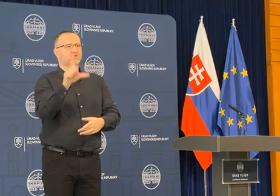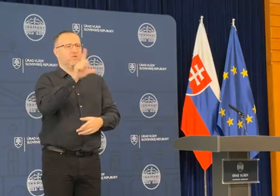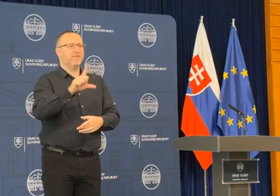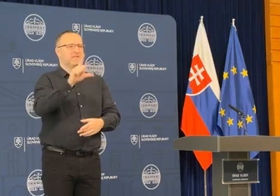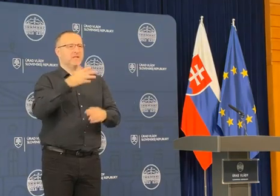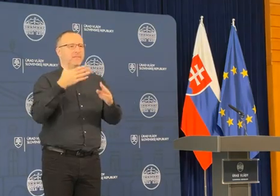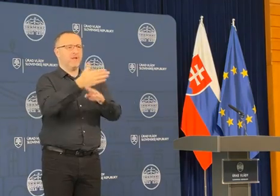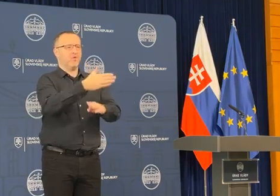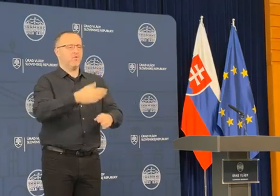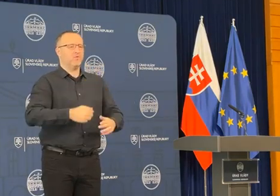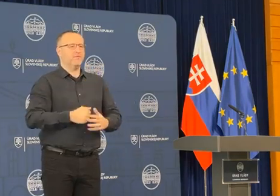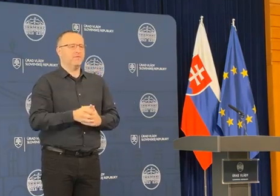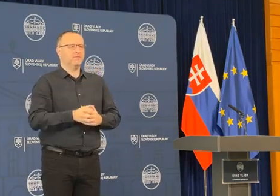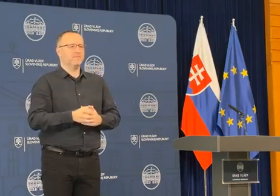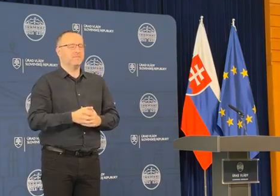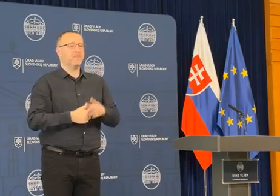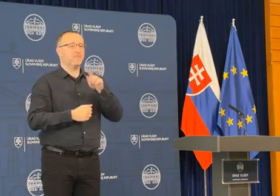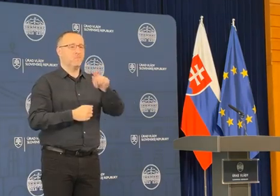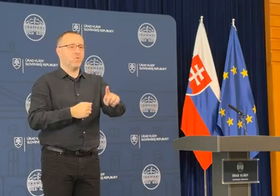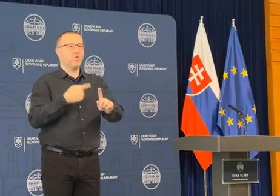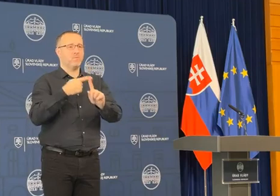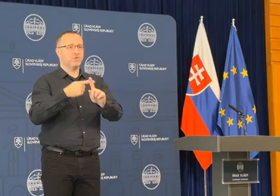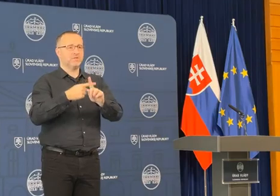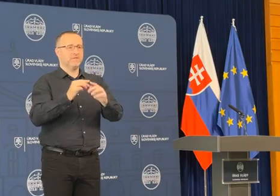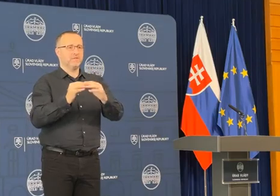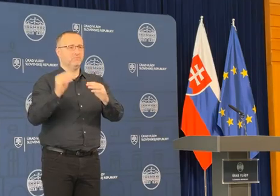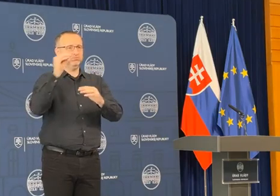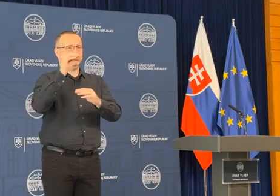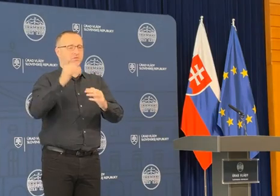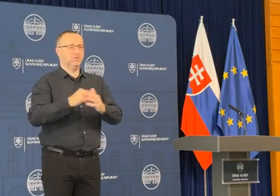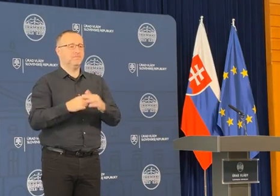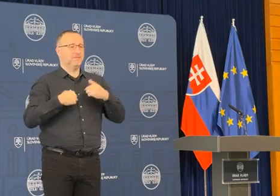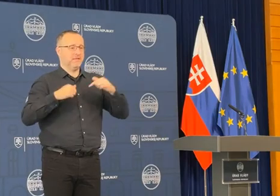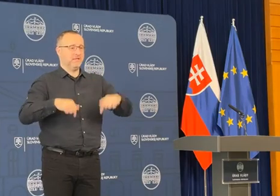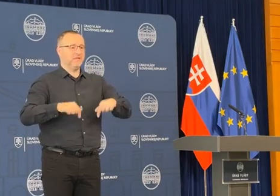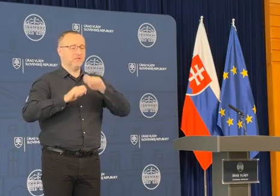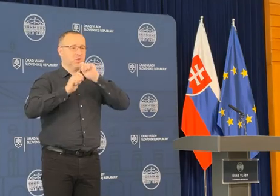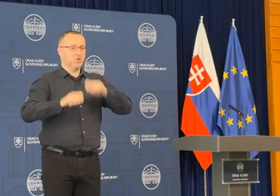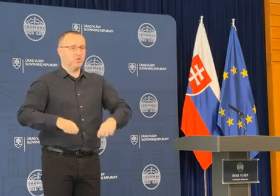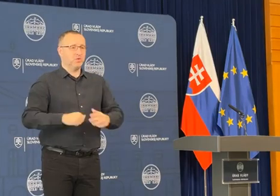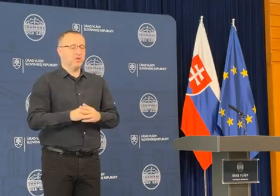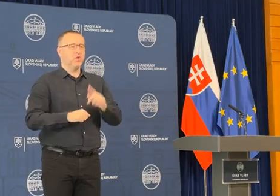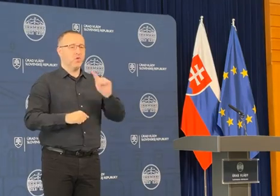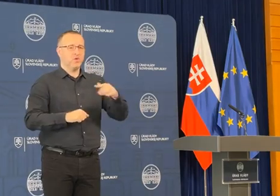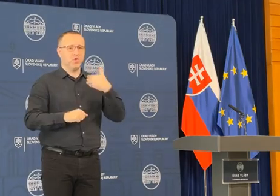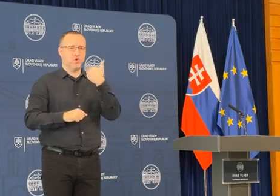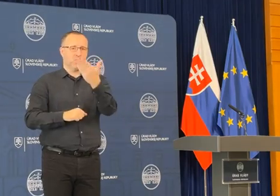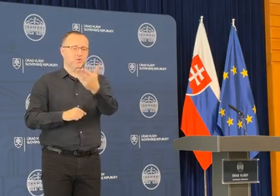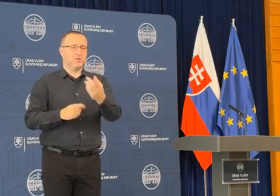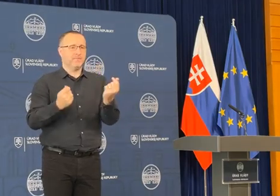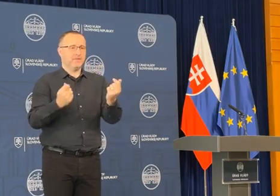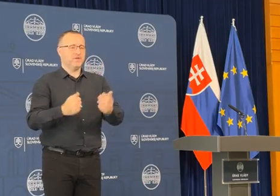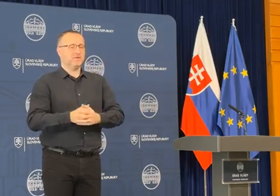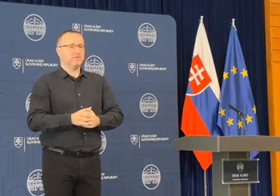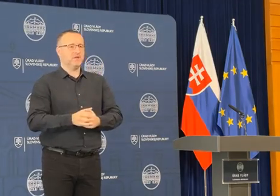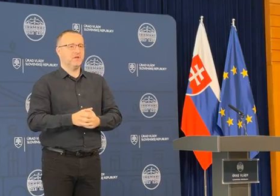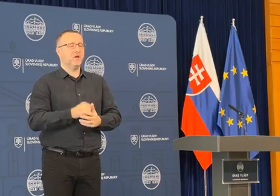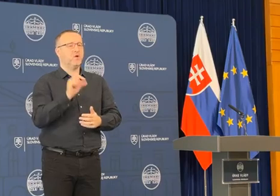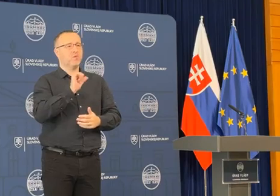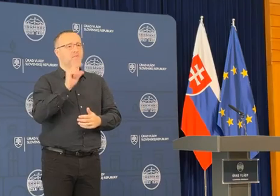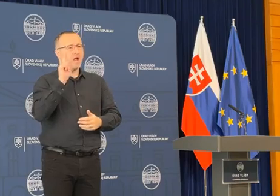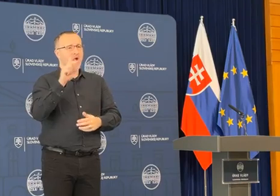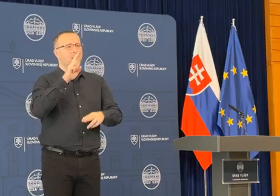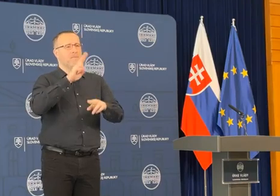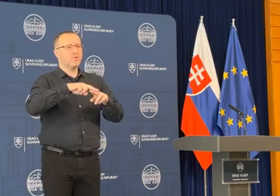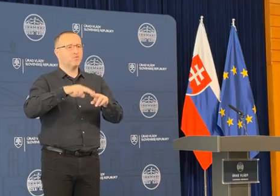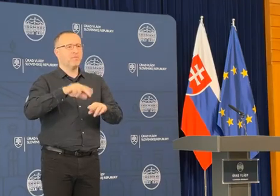miliónov. To je pozitívna bilancia. Dnes sme rozhodli o tom, že dostanú peď peniaze, ktoré by mali